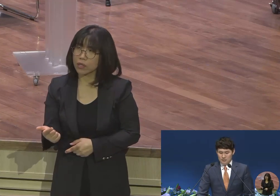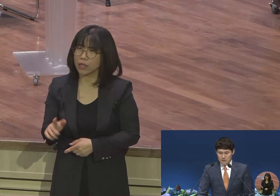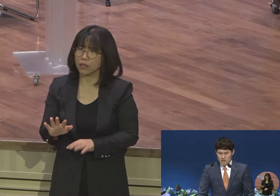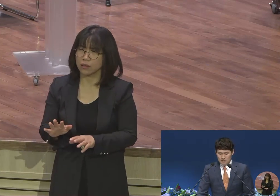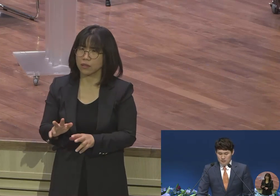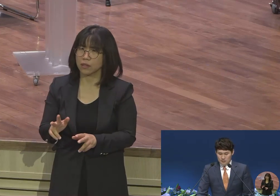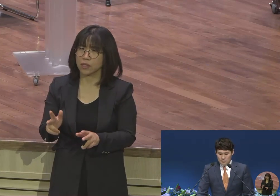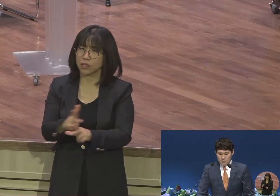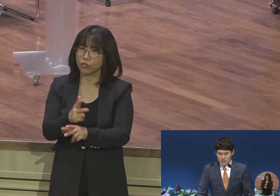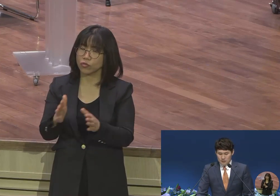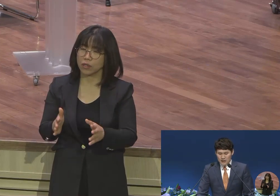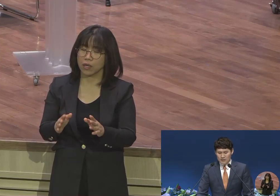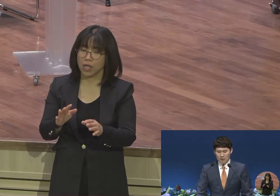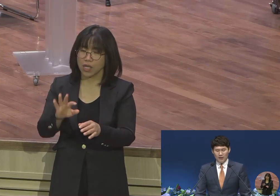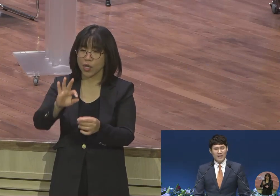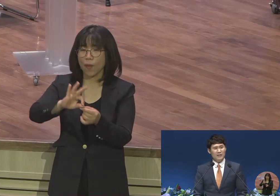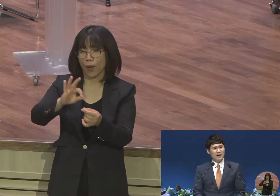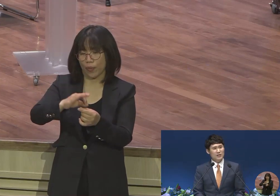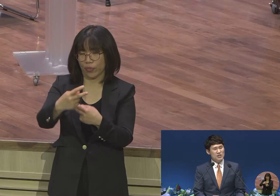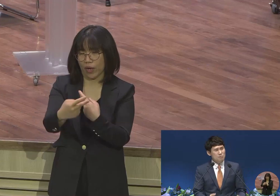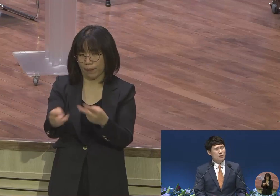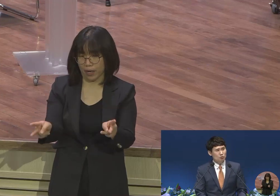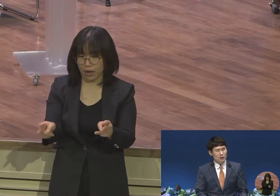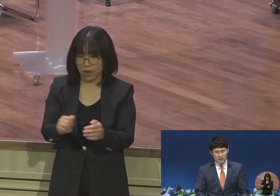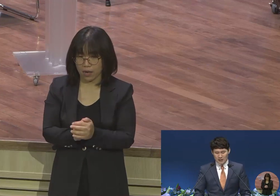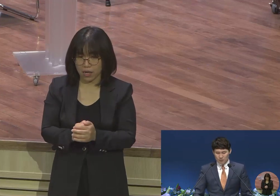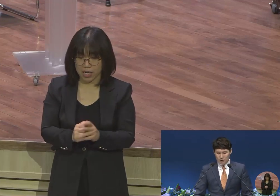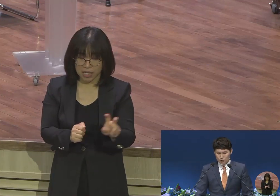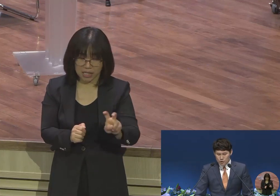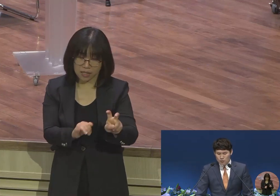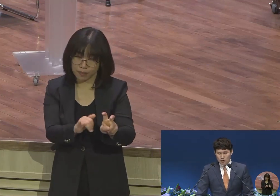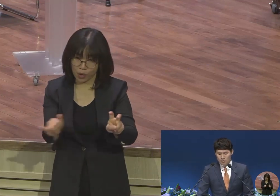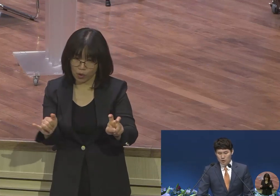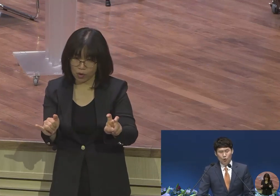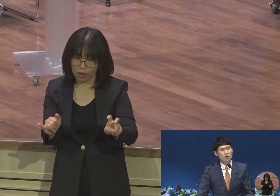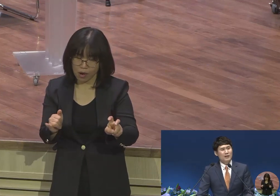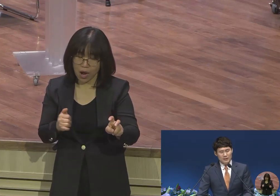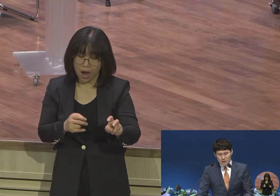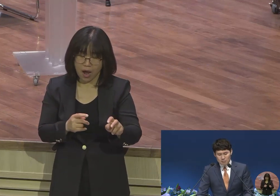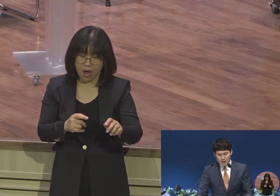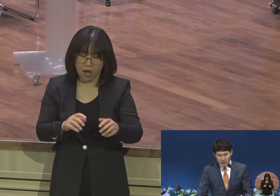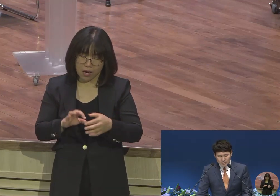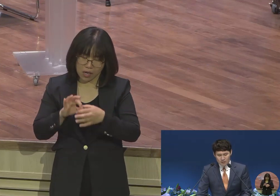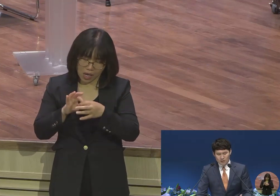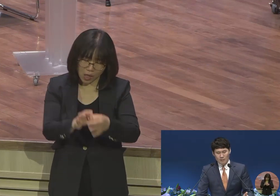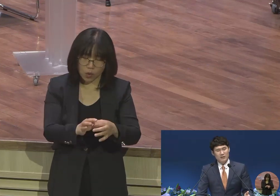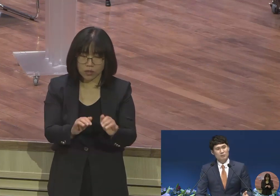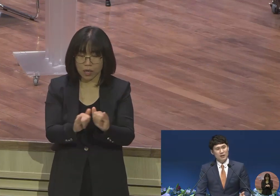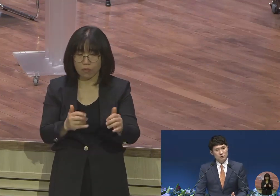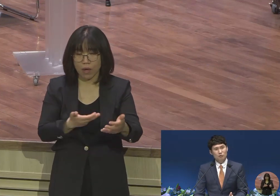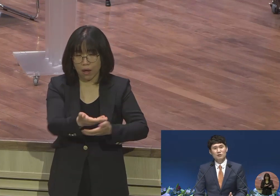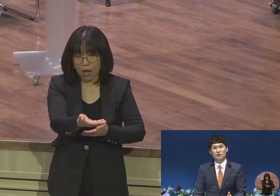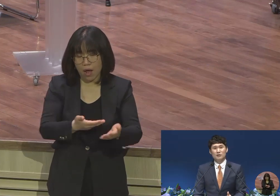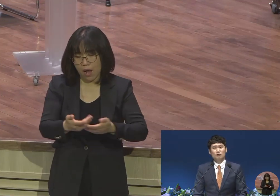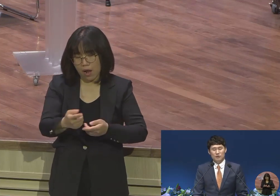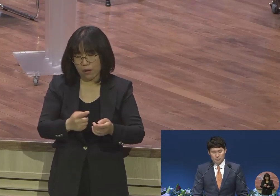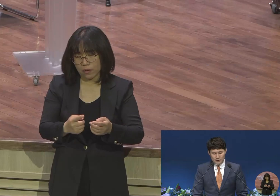오는 그러한 다락방이 약 20명 정도 되는 사람들이 수시로 요일마다 시간마다 와서 말씀을 계속 듣고 있습니다